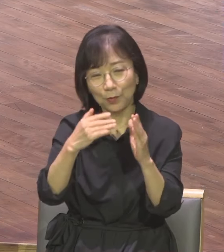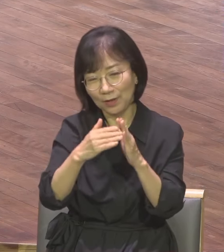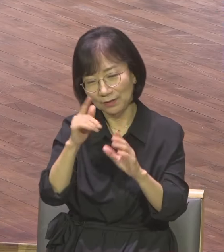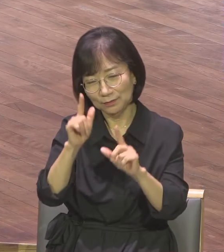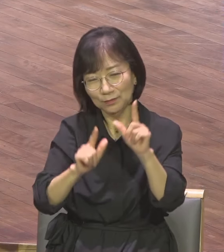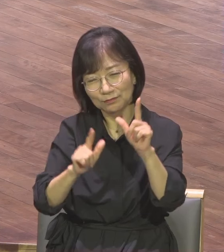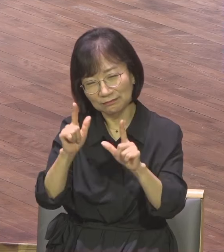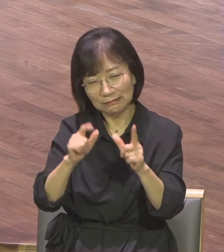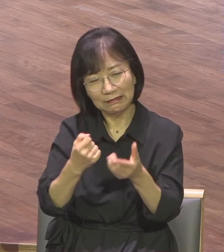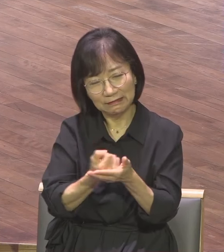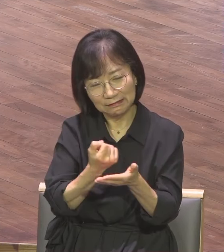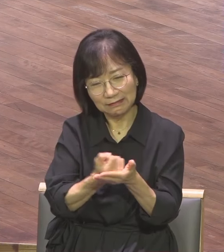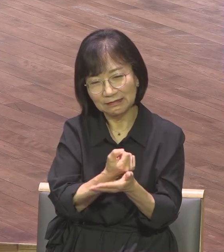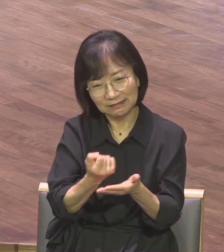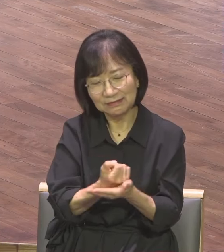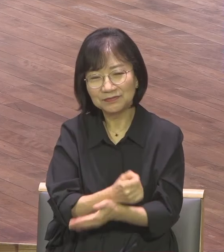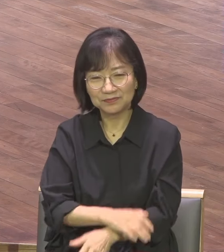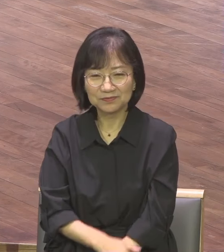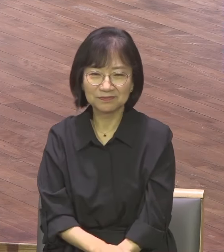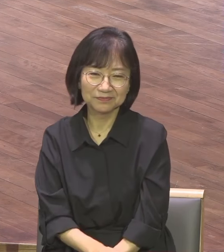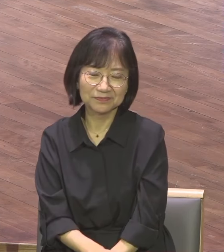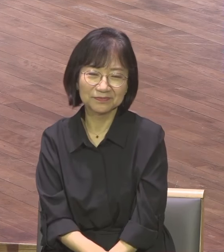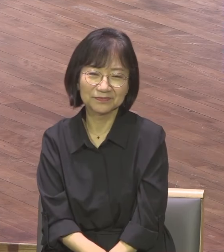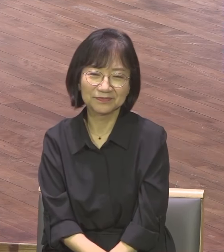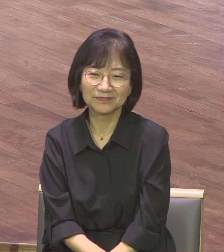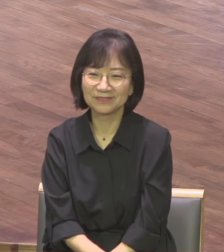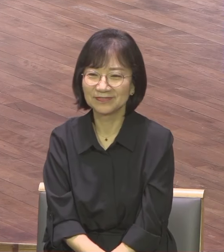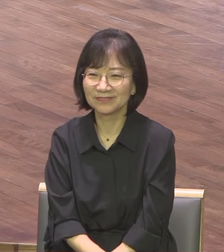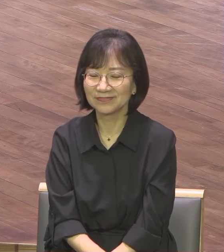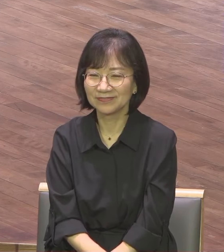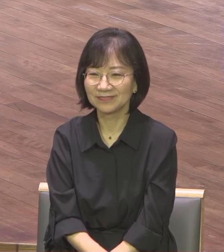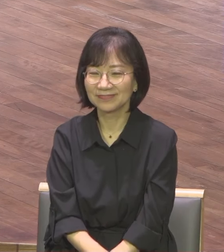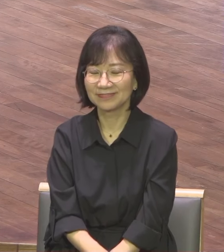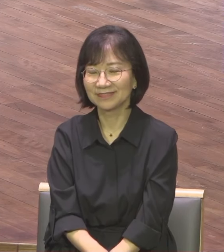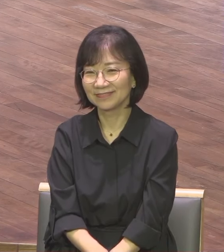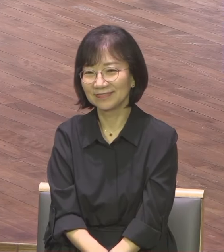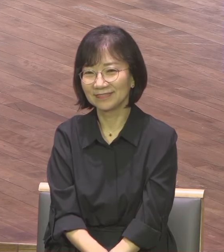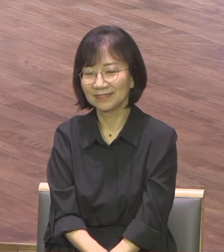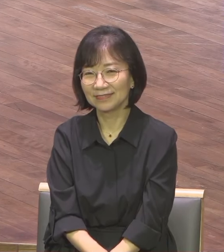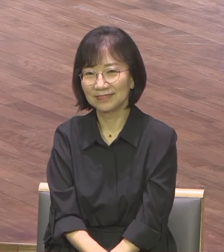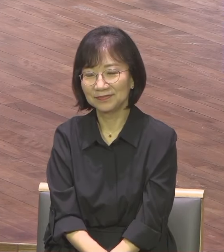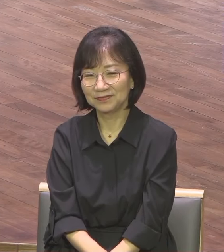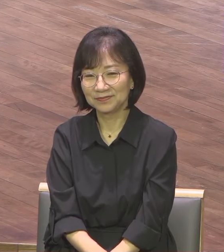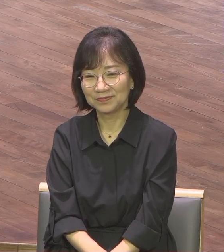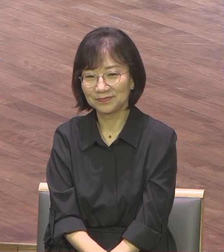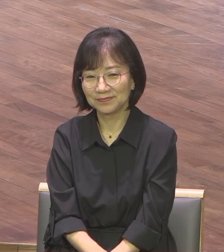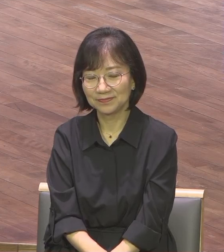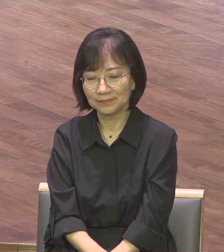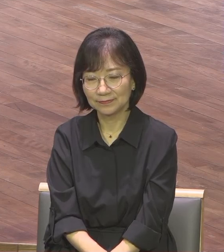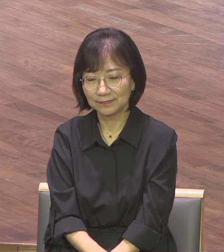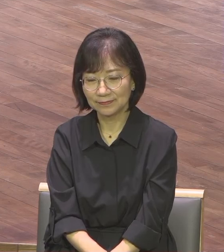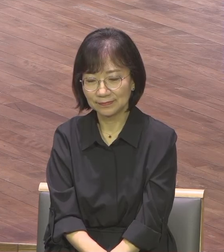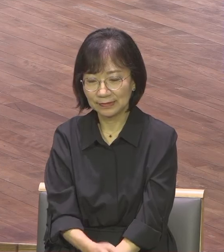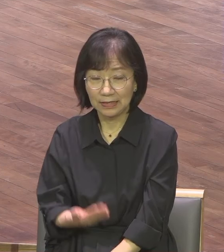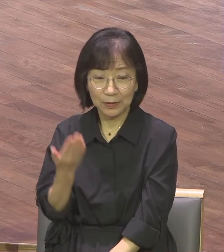너무 안타까운 현장들 요즘 사람들은 일어나야 봐자 주식 시세를 살핍니다